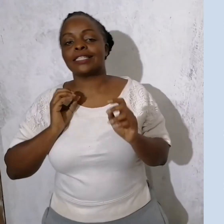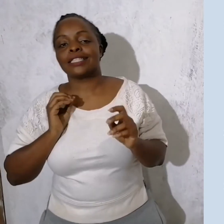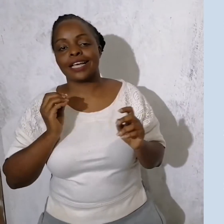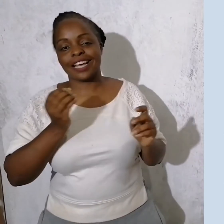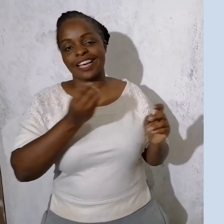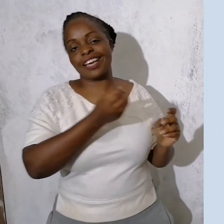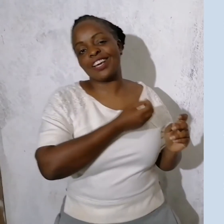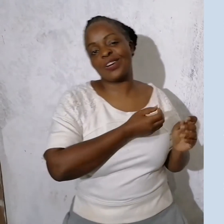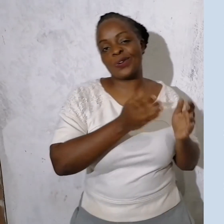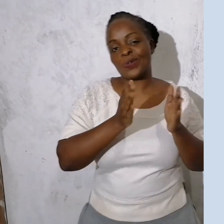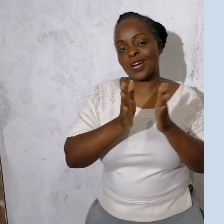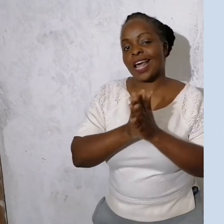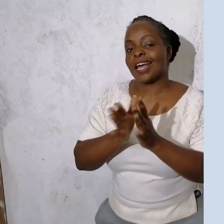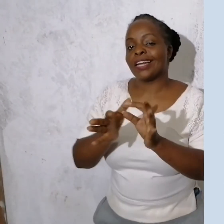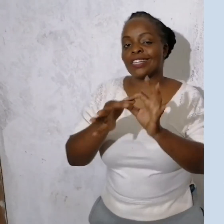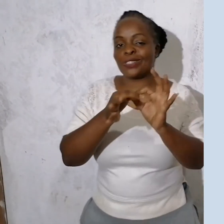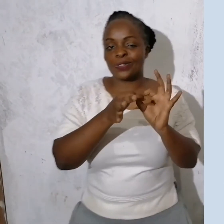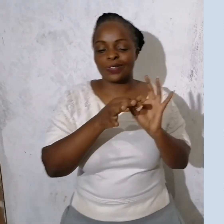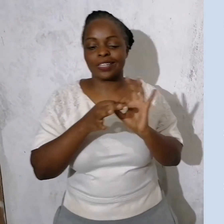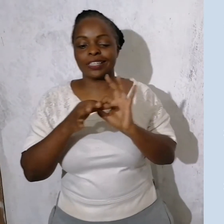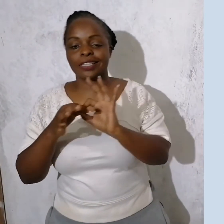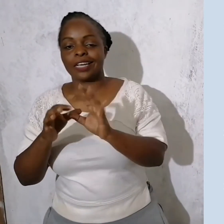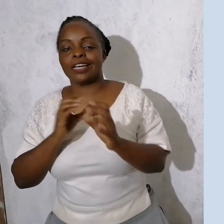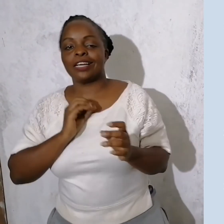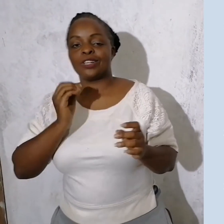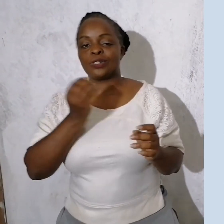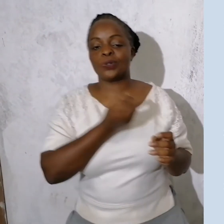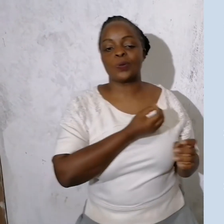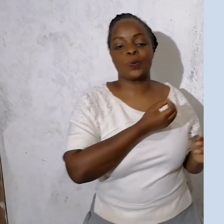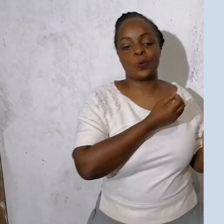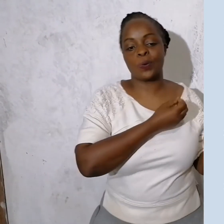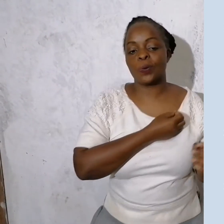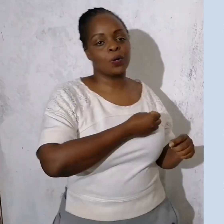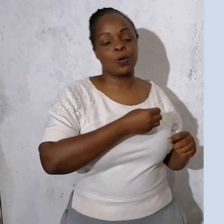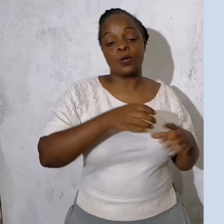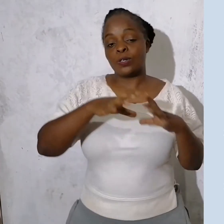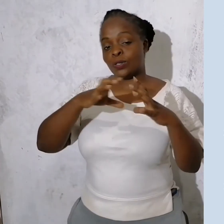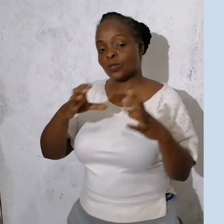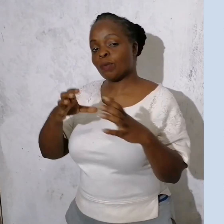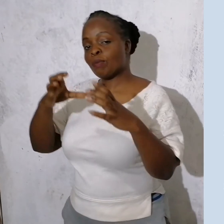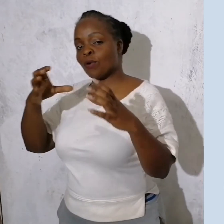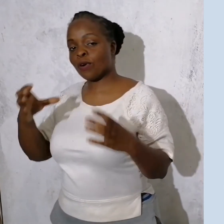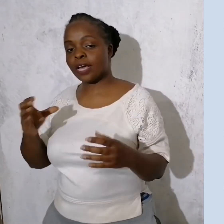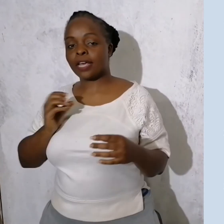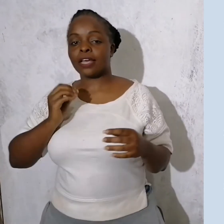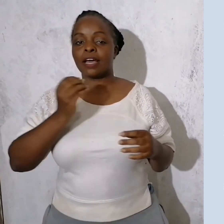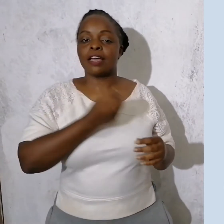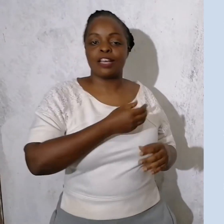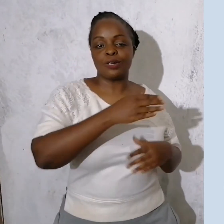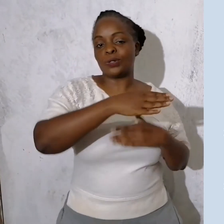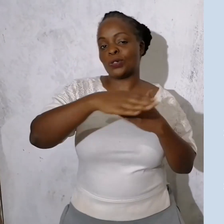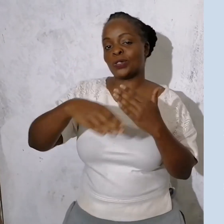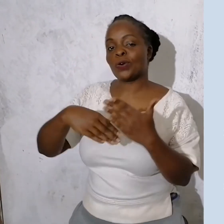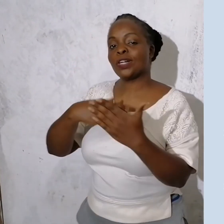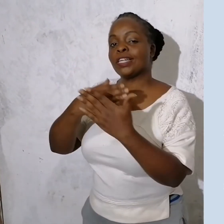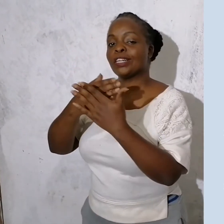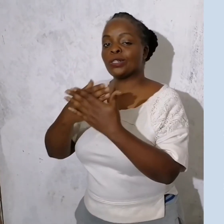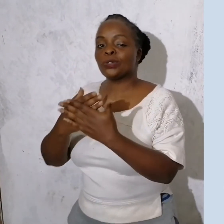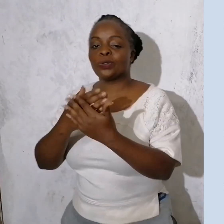Nia zetu na isuri zetu, Jumuli ya yetu, sote